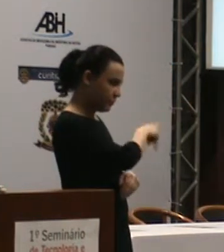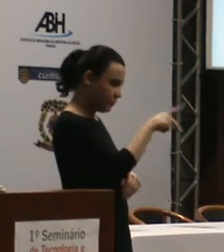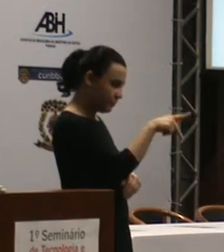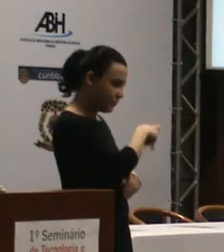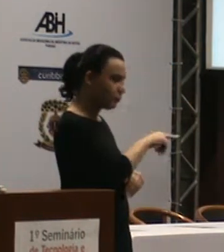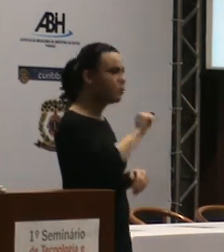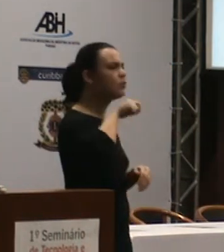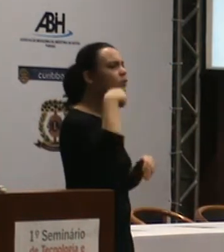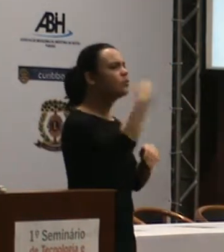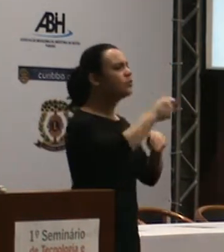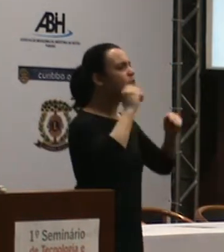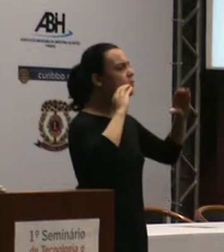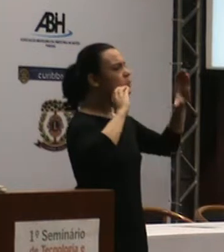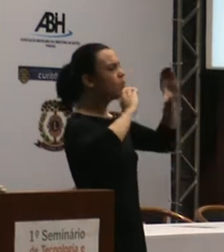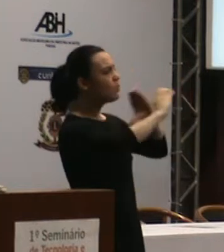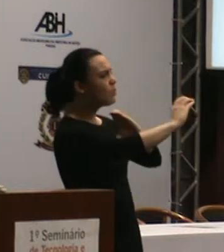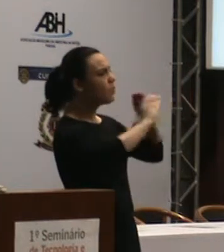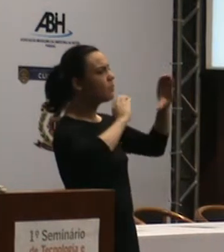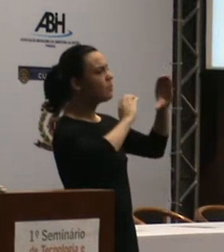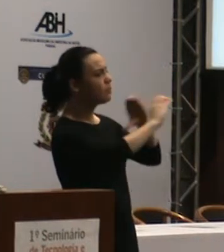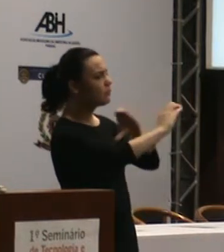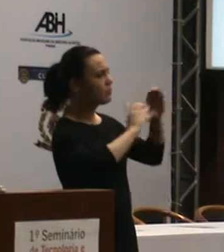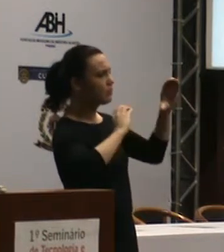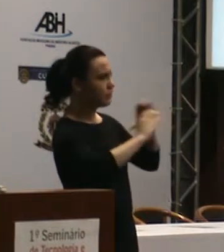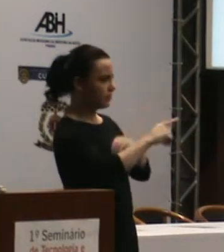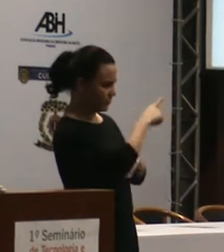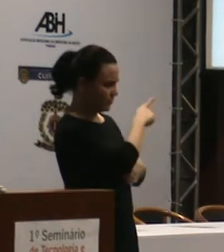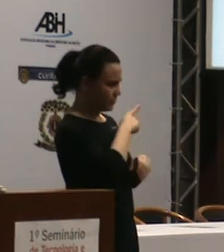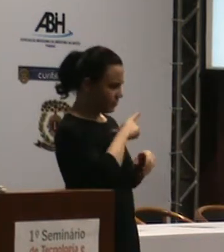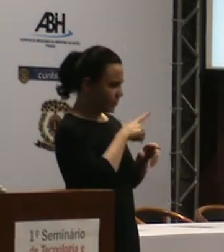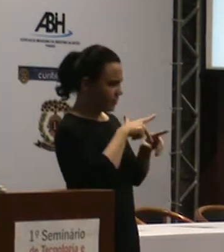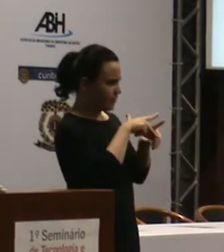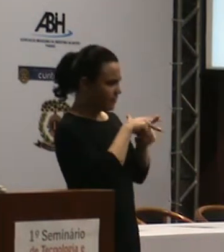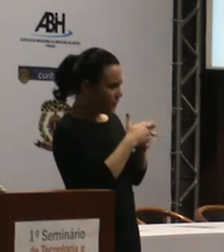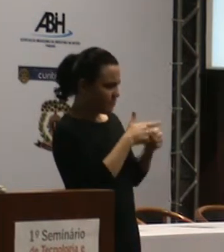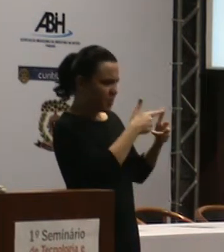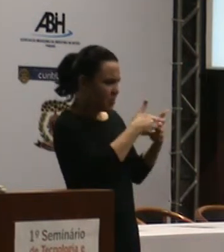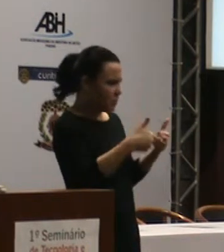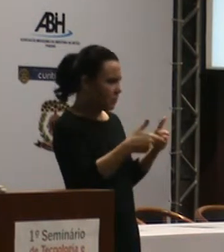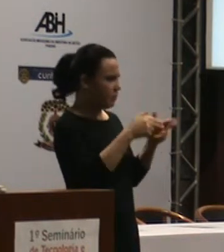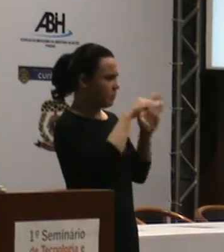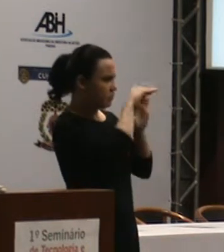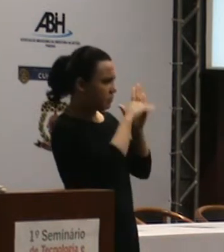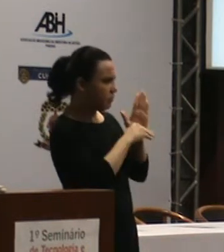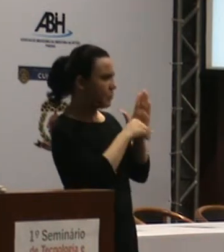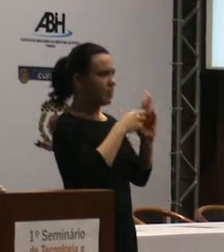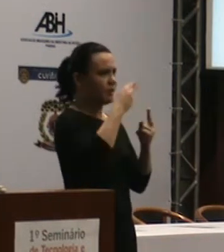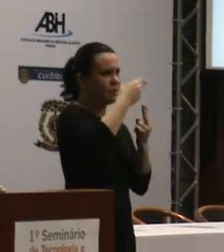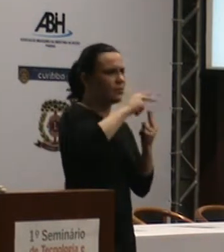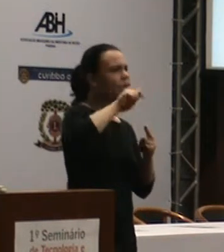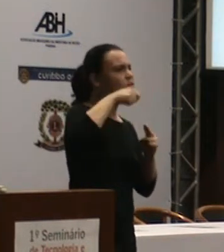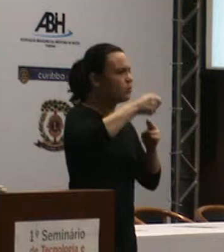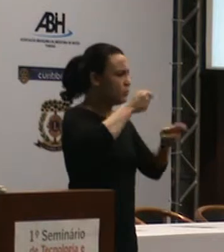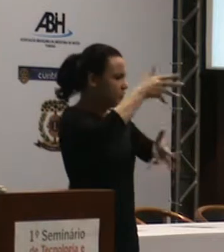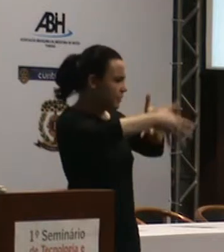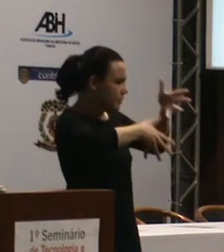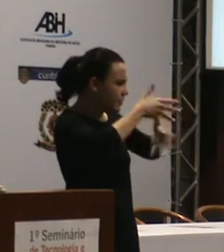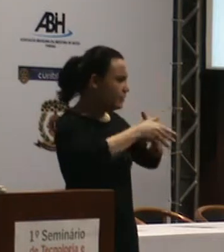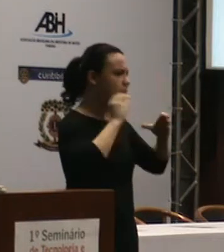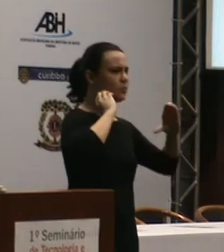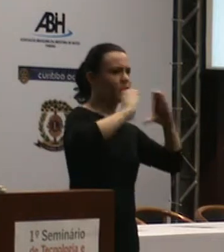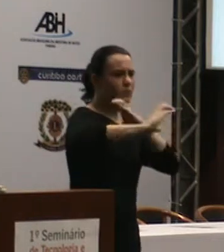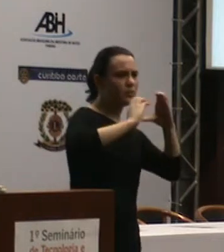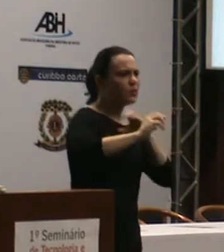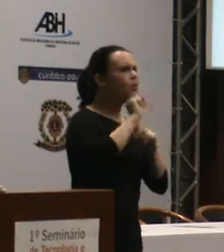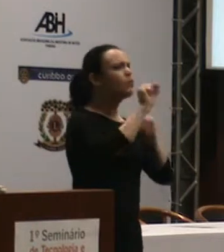comunicação, vocês têm alguma ferramenta da UTF-PR em relação a libras, comunicação?